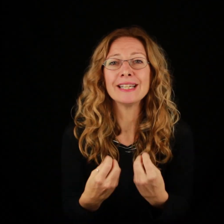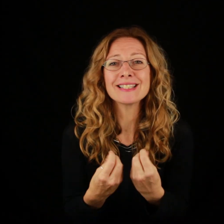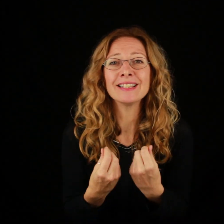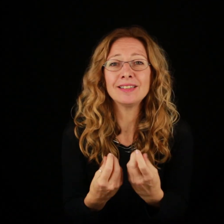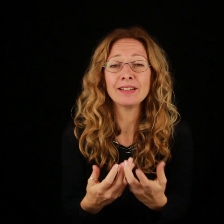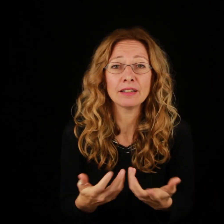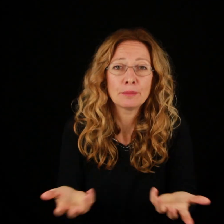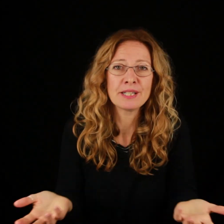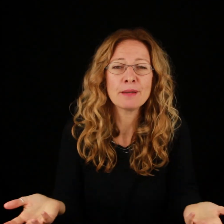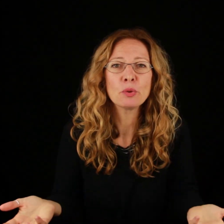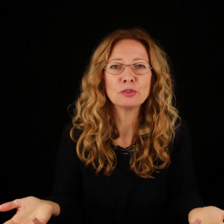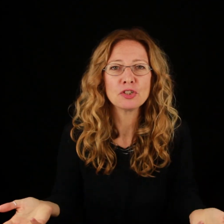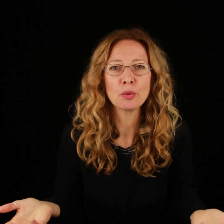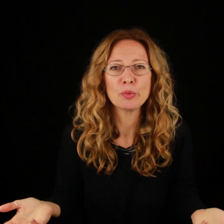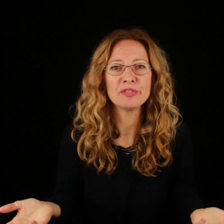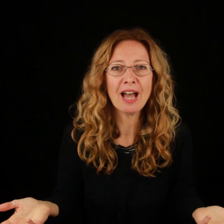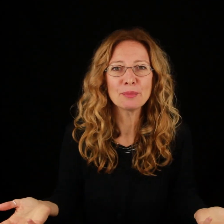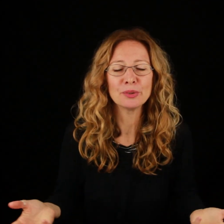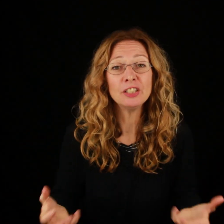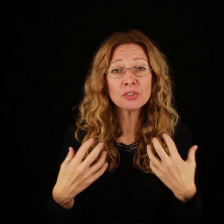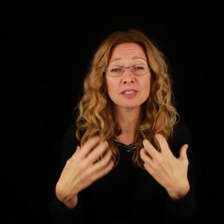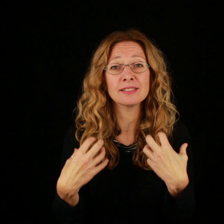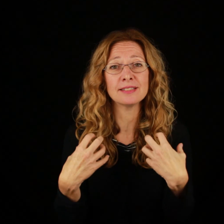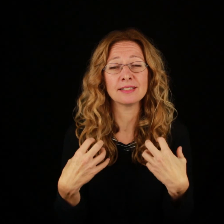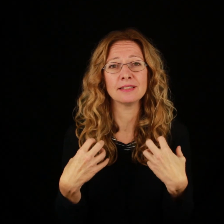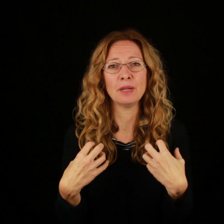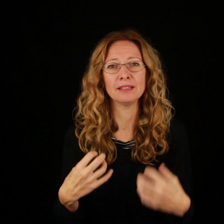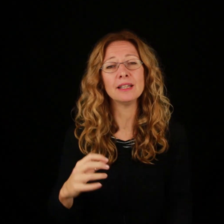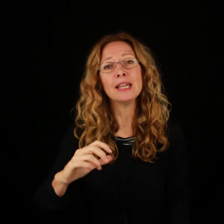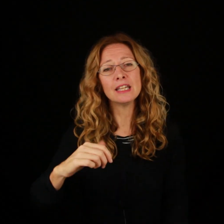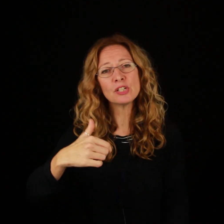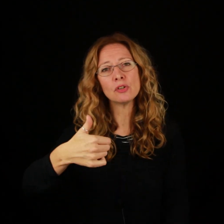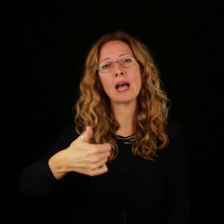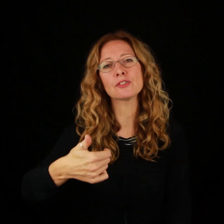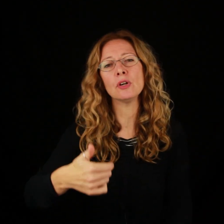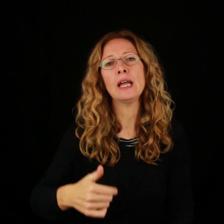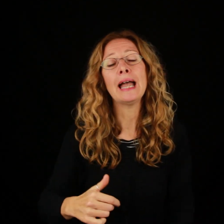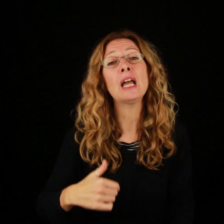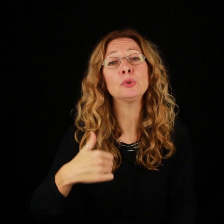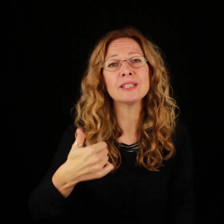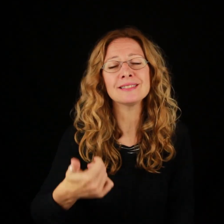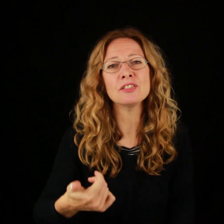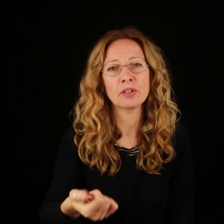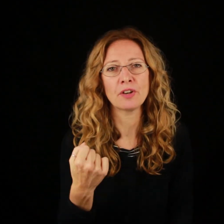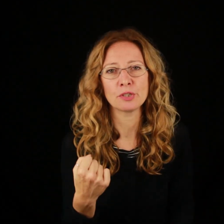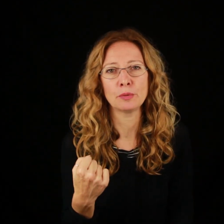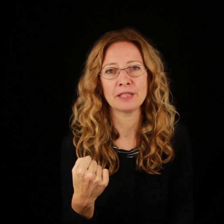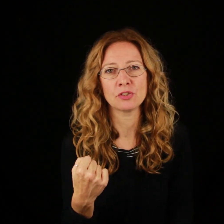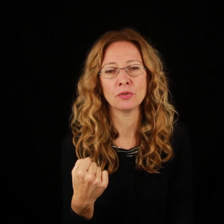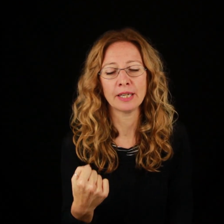e sentire, per esempio quando ci commuoviamo, i nostri stessi sentimenti, in questo caso è l'autore stesso che fa questa operazione